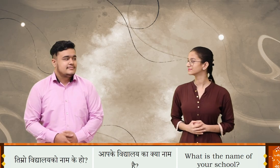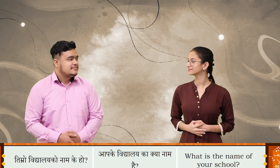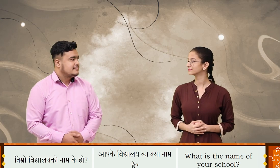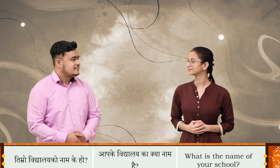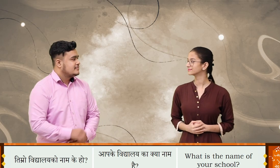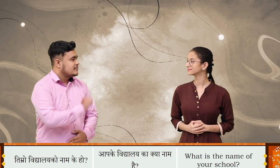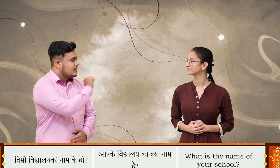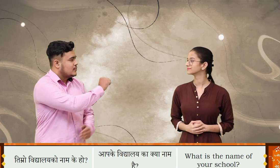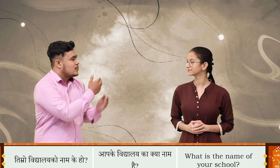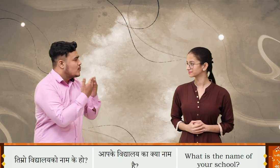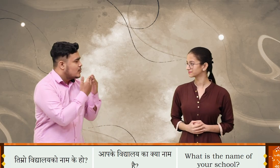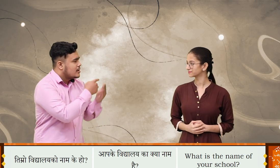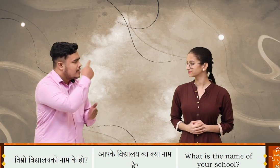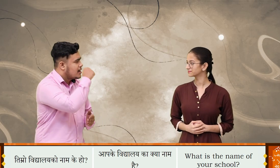तिम्रो विद्यालाई को नाम के हो?